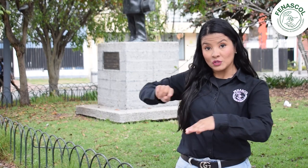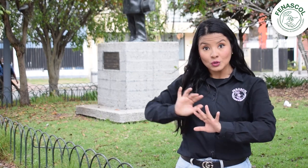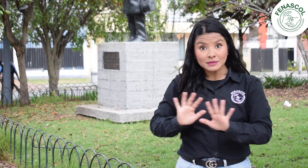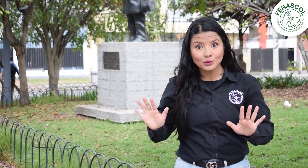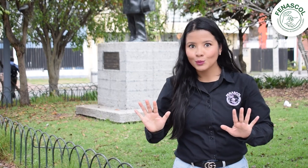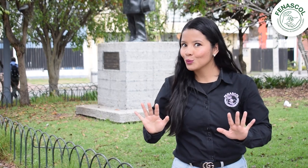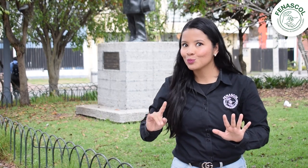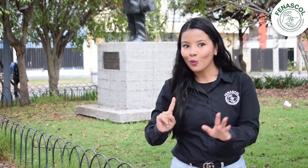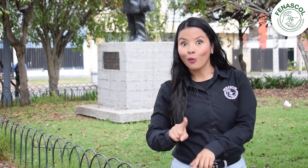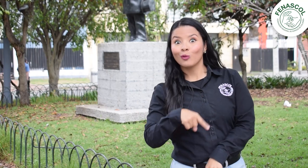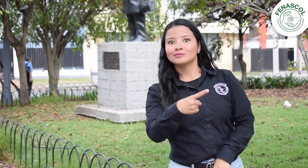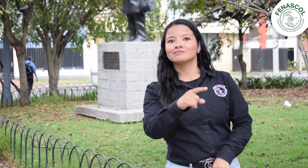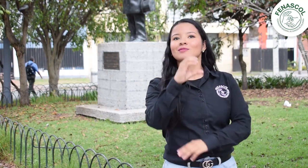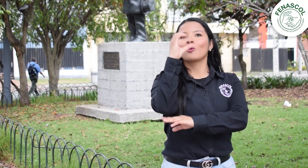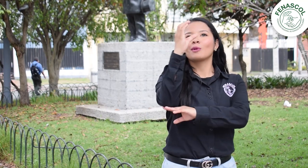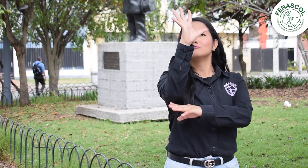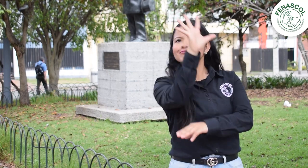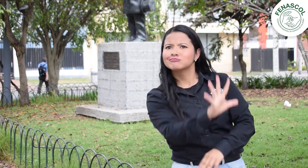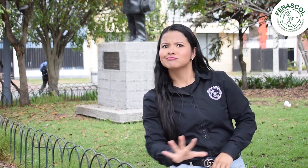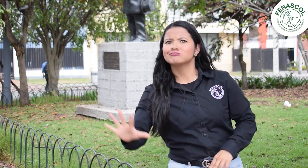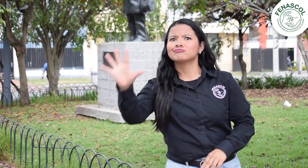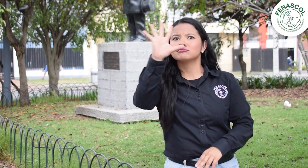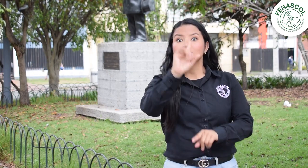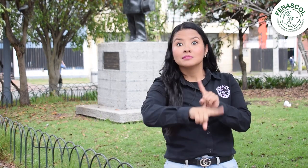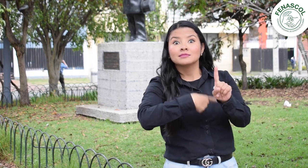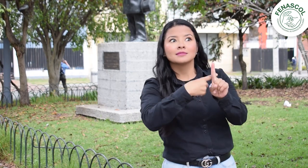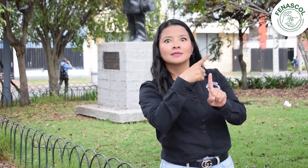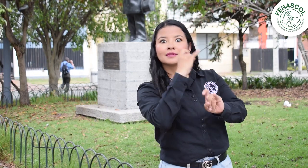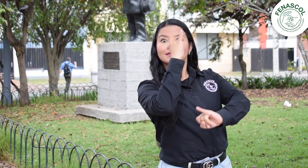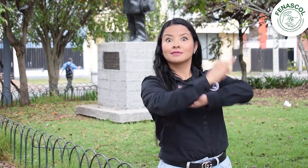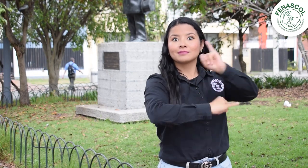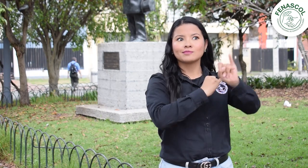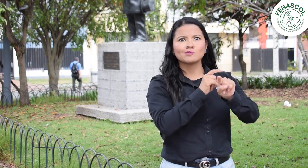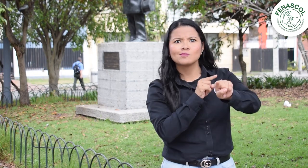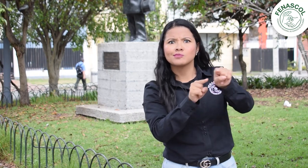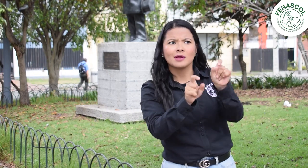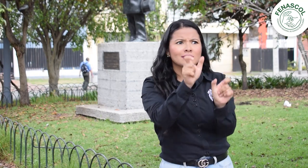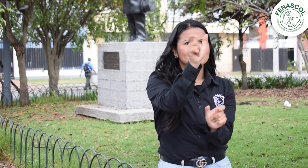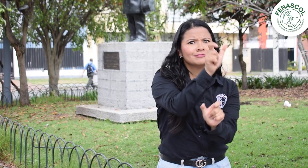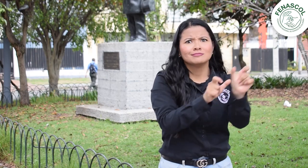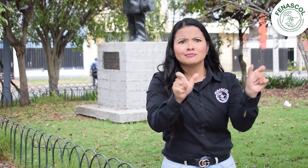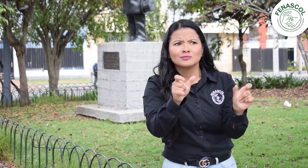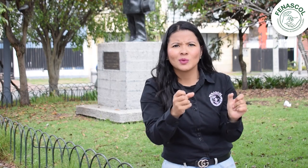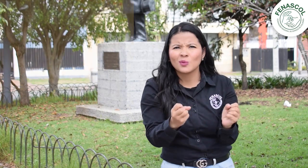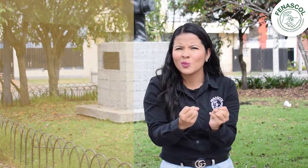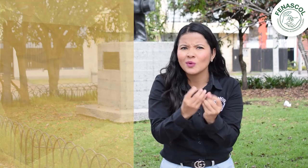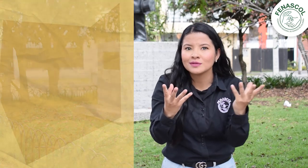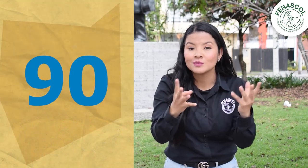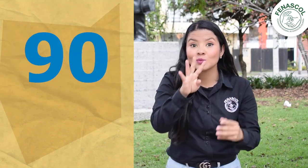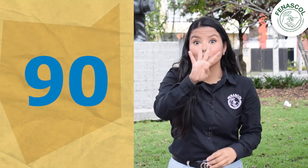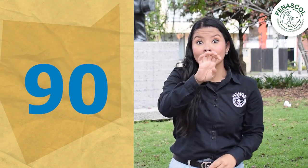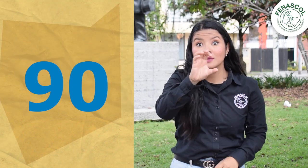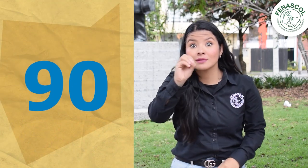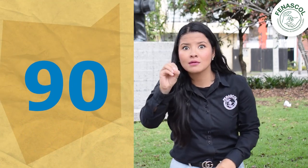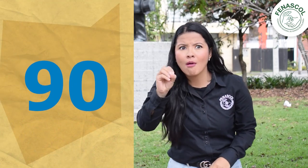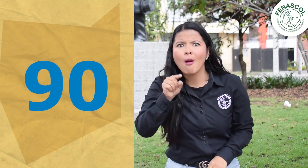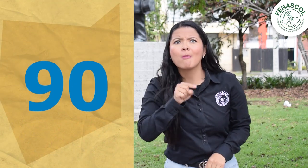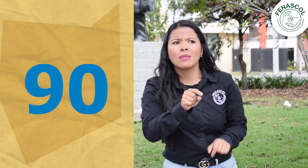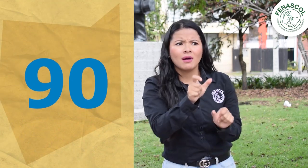Pero no solo entidades realizaron este reto. Más de 90 personas de diferentes regiones, edades y